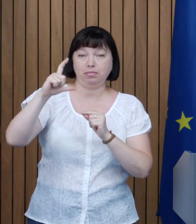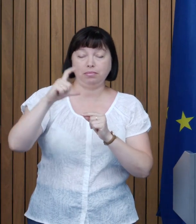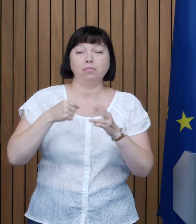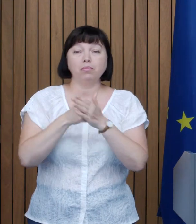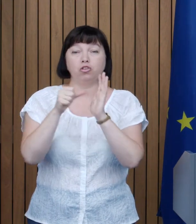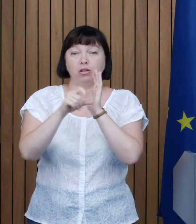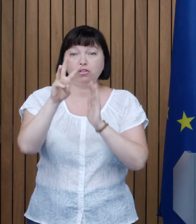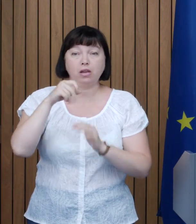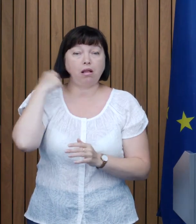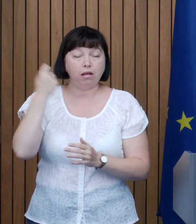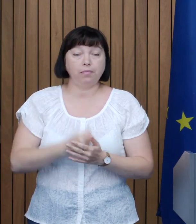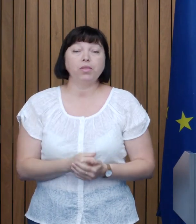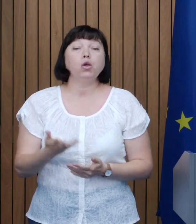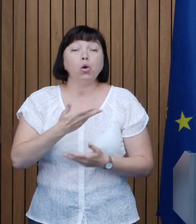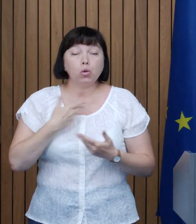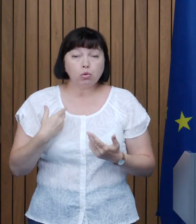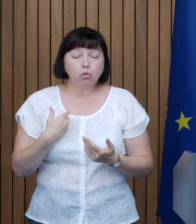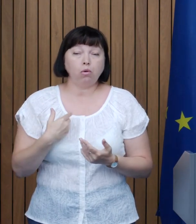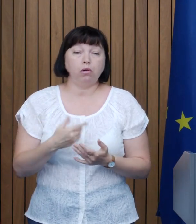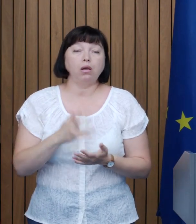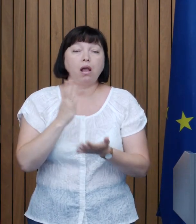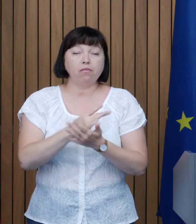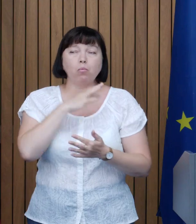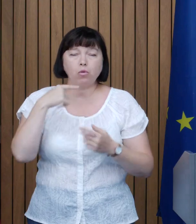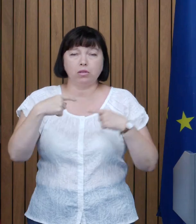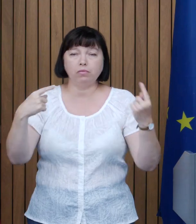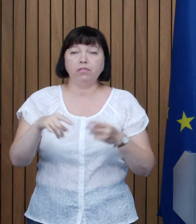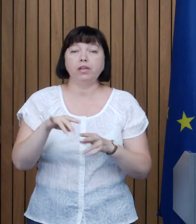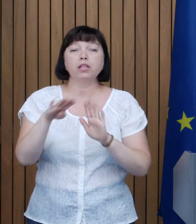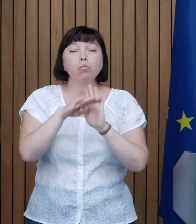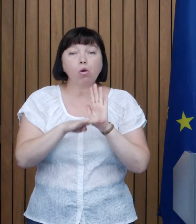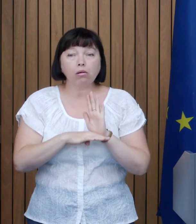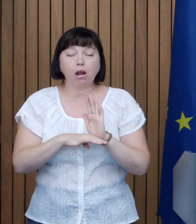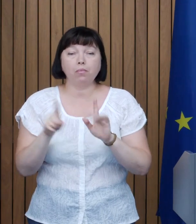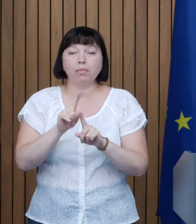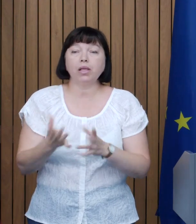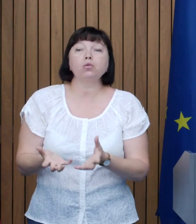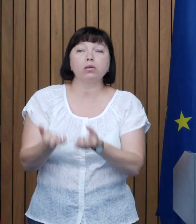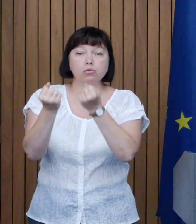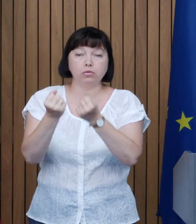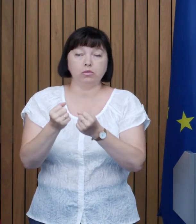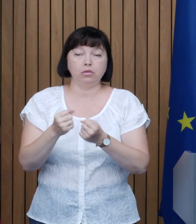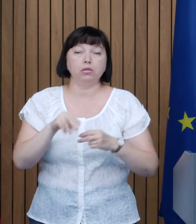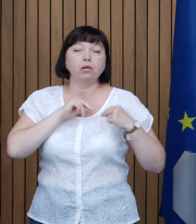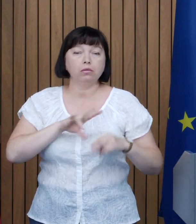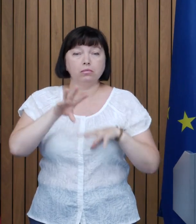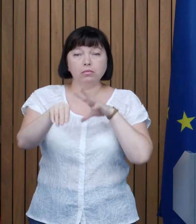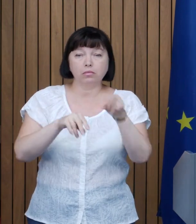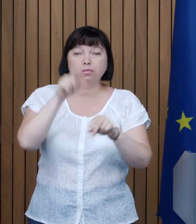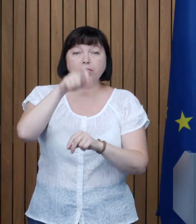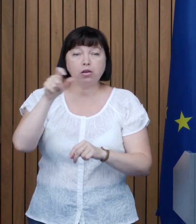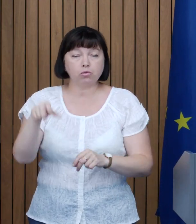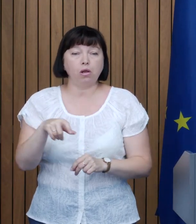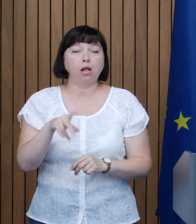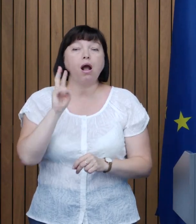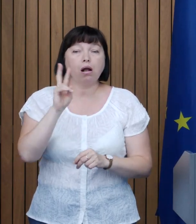cotizare Noi, în cadrul guvernului, avem mai multe programe pentru a susține Ocuparea, inclusiv a persoanelor